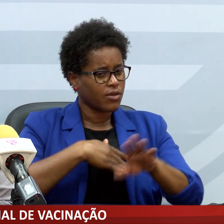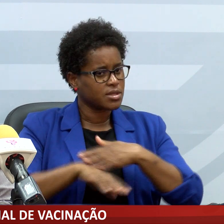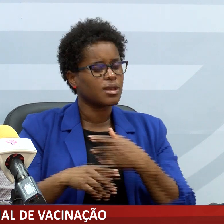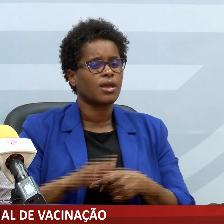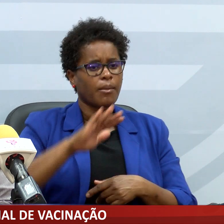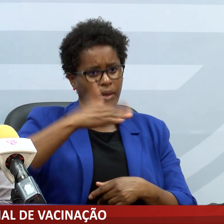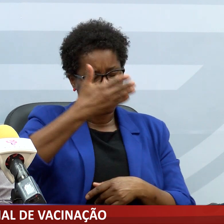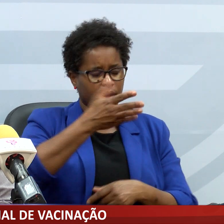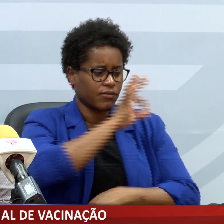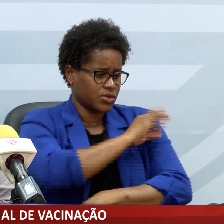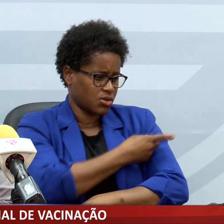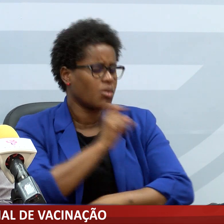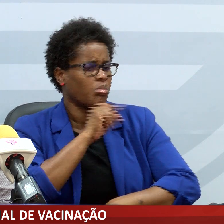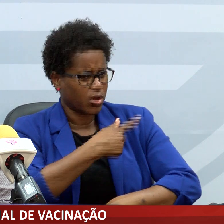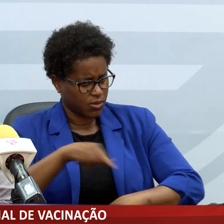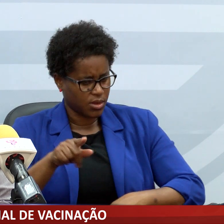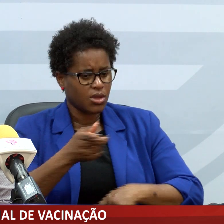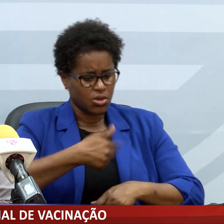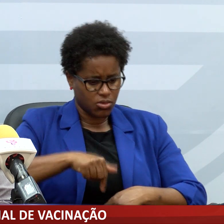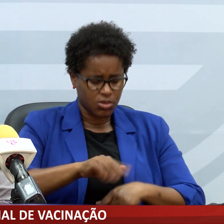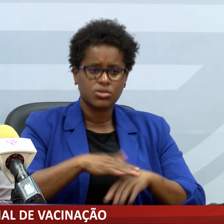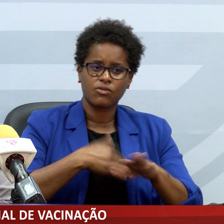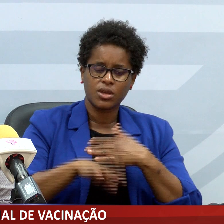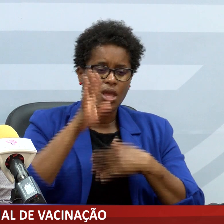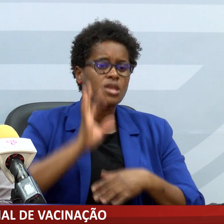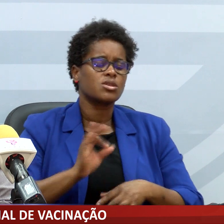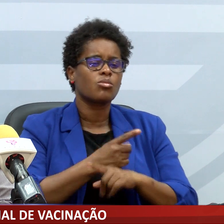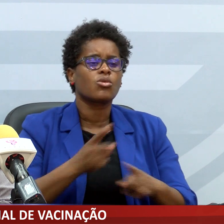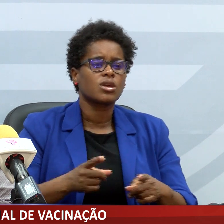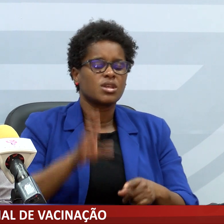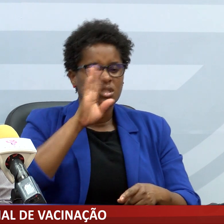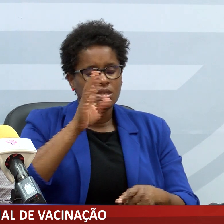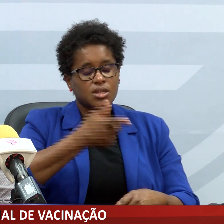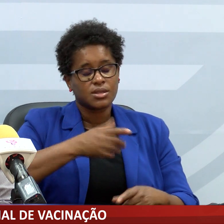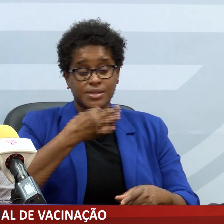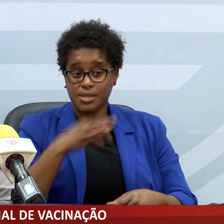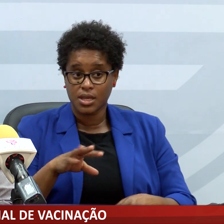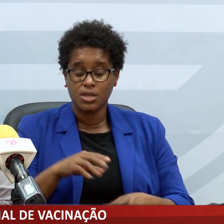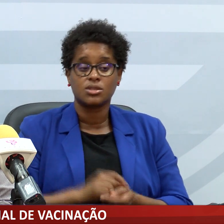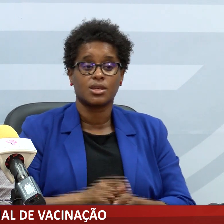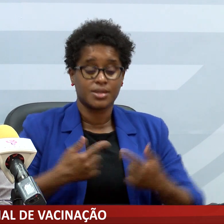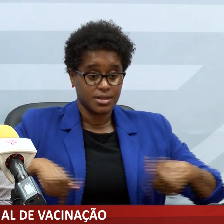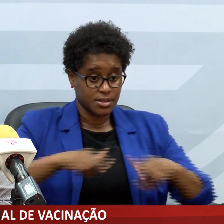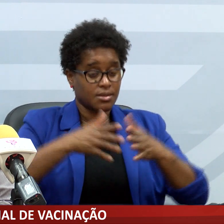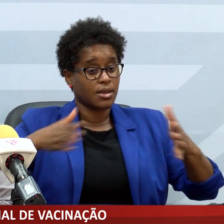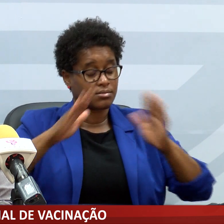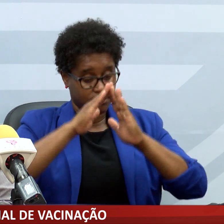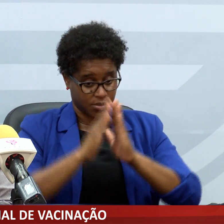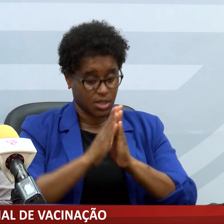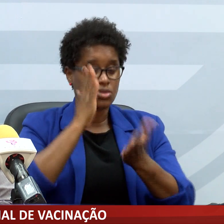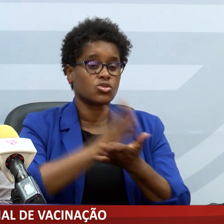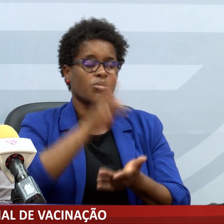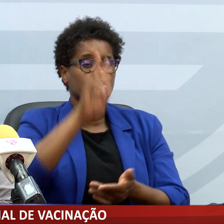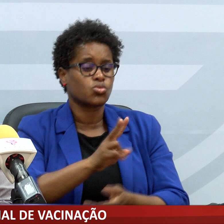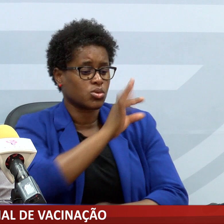podem procurar. Nós estamos a fazer assim porque se nós deixarmos o Salão Paroquial só para a segunda dose vai ser